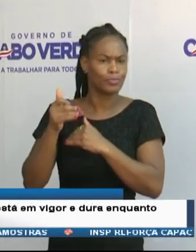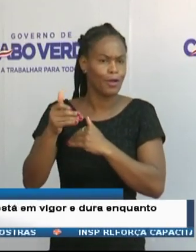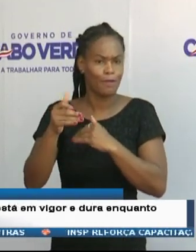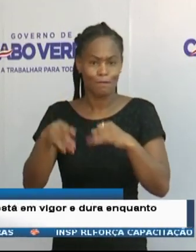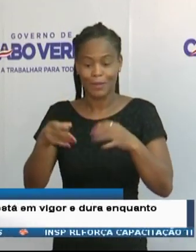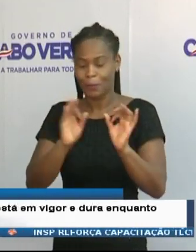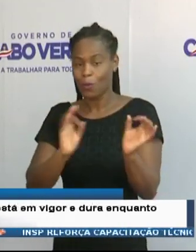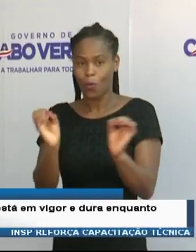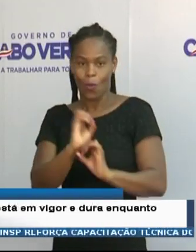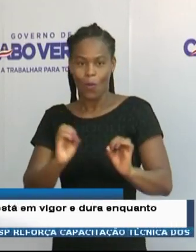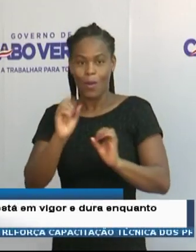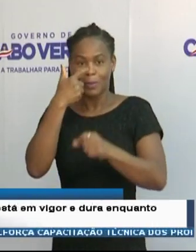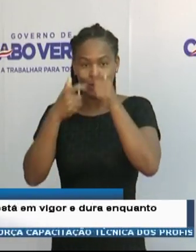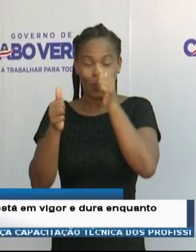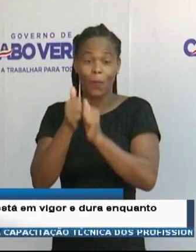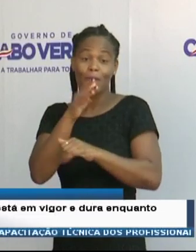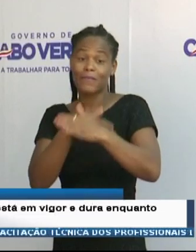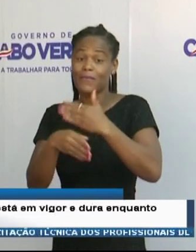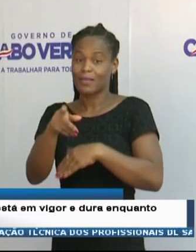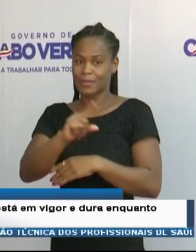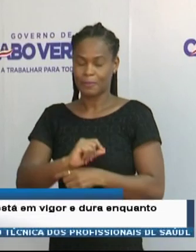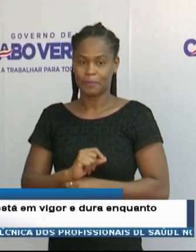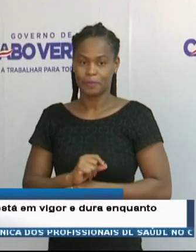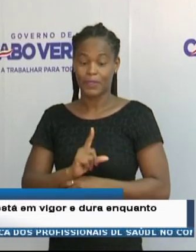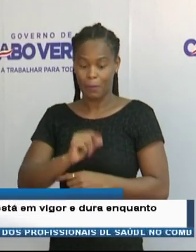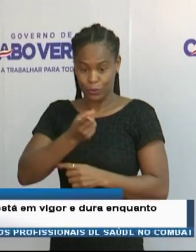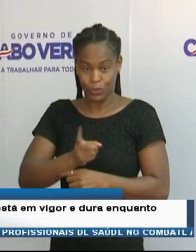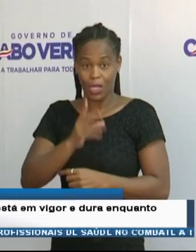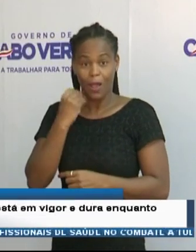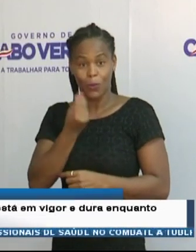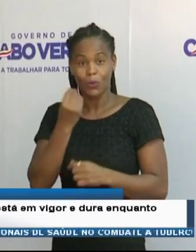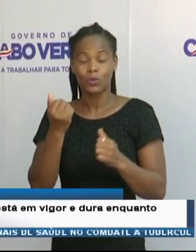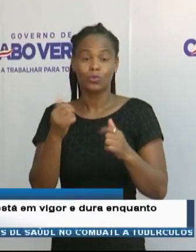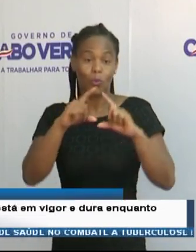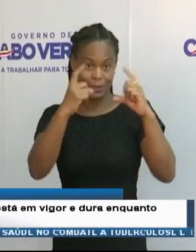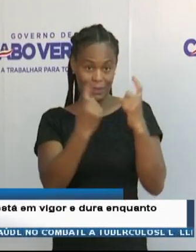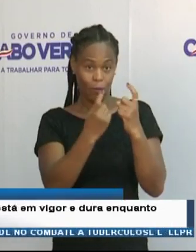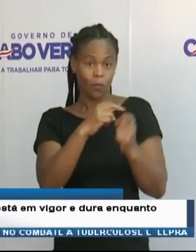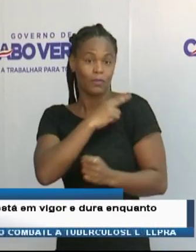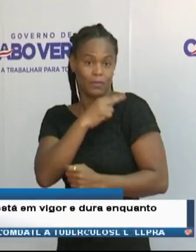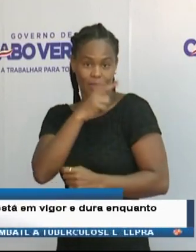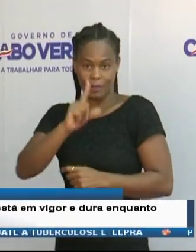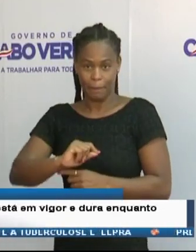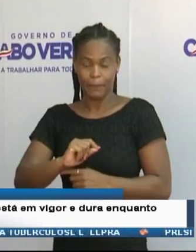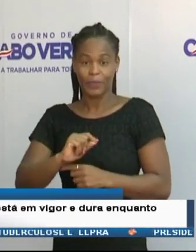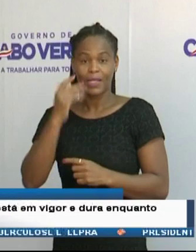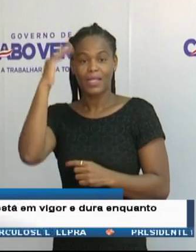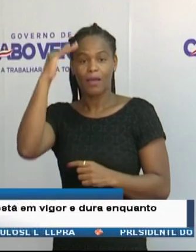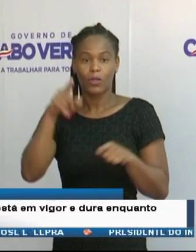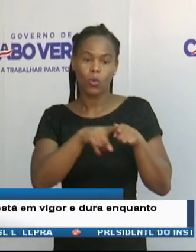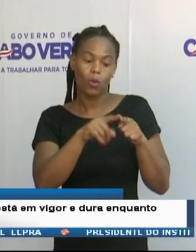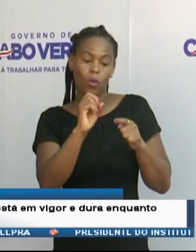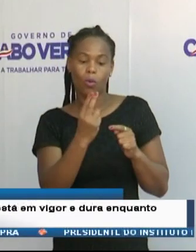pessoas com deficiências. É exigida também aos alunos das escolas secundárias e universidades, com idade